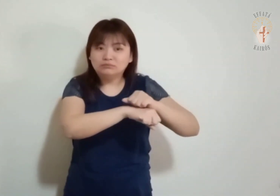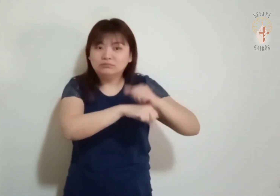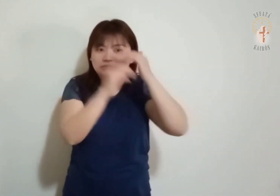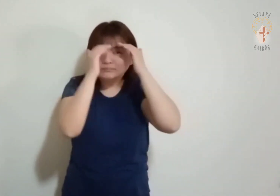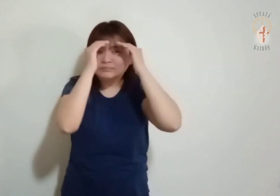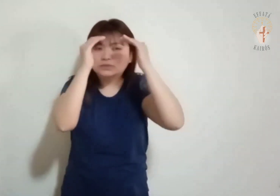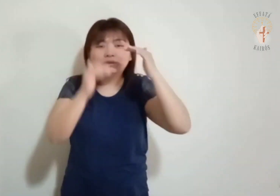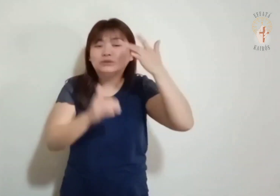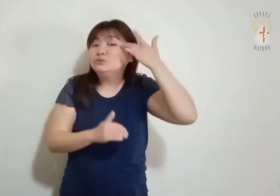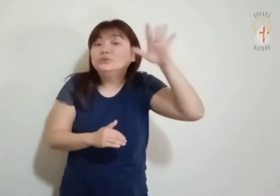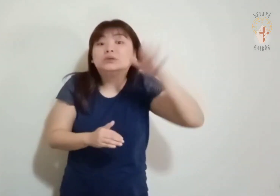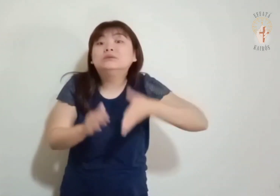para onde ia.